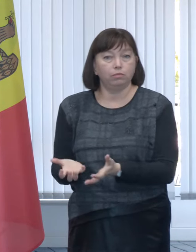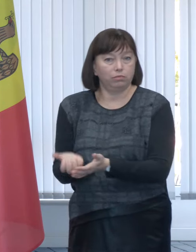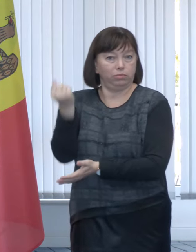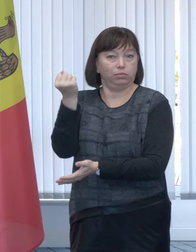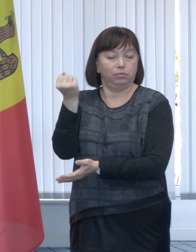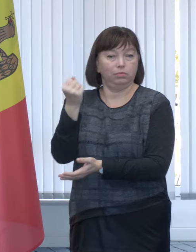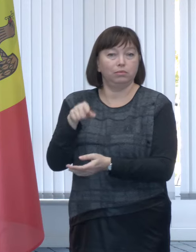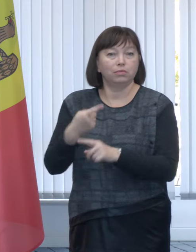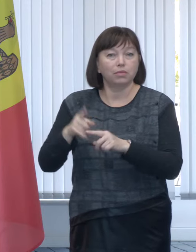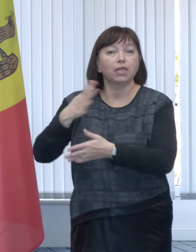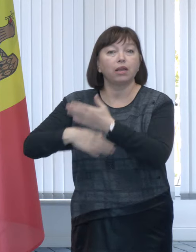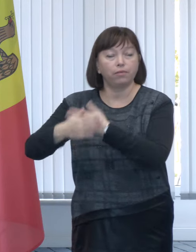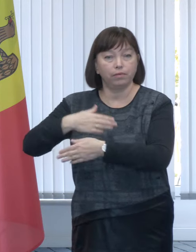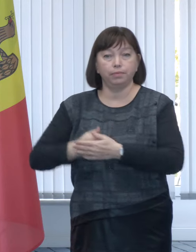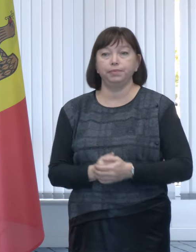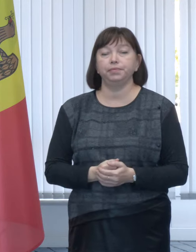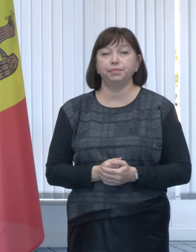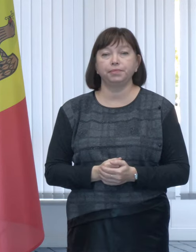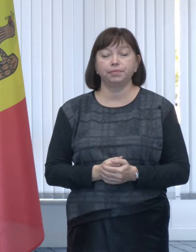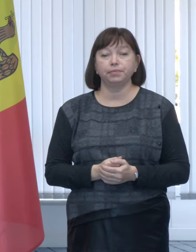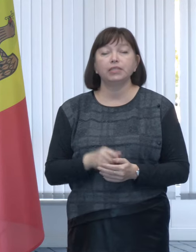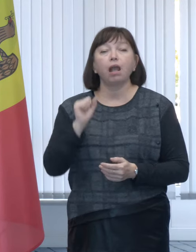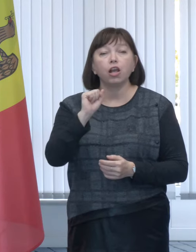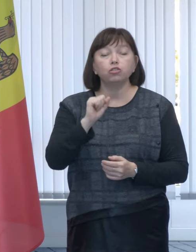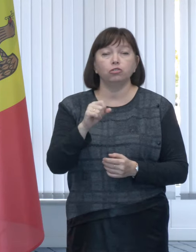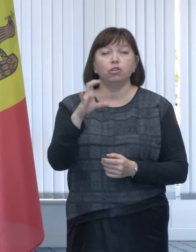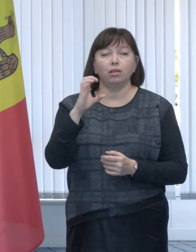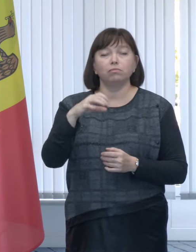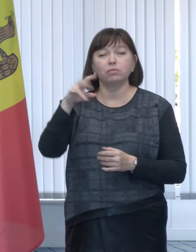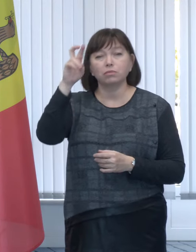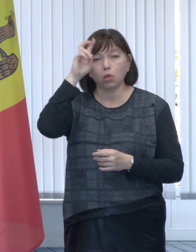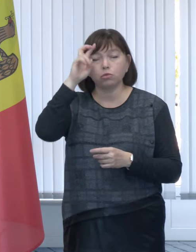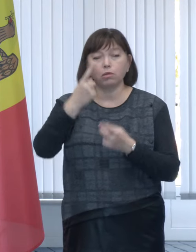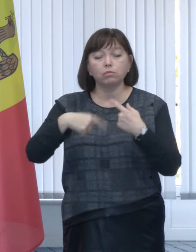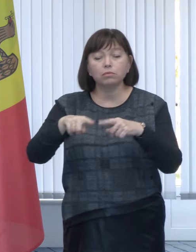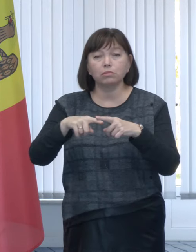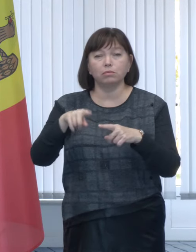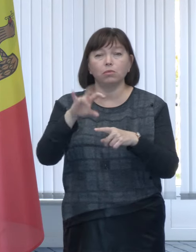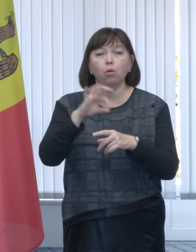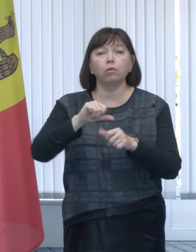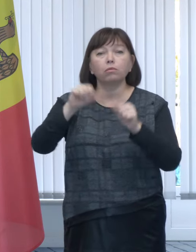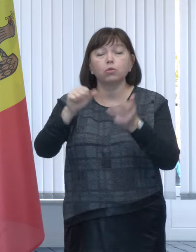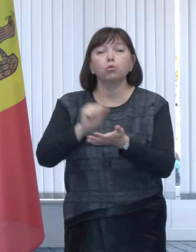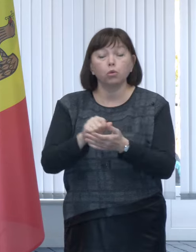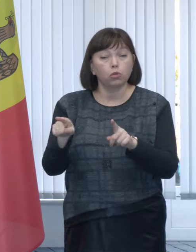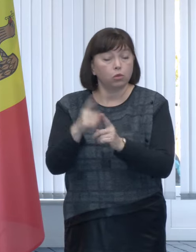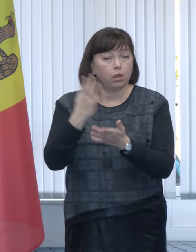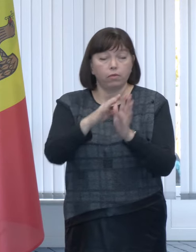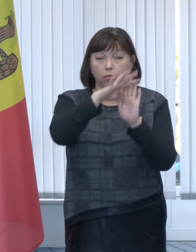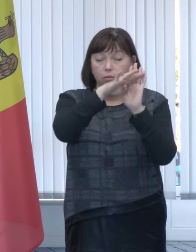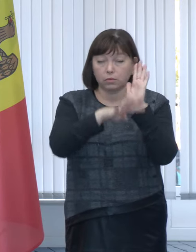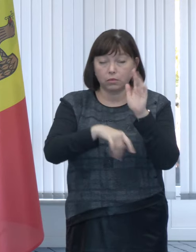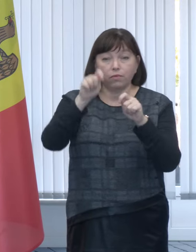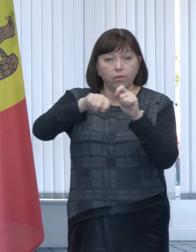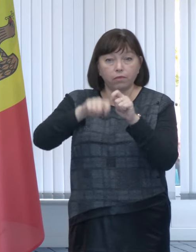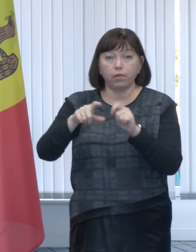la calcularea compensației. La Agenție Servicii Publice avem o listă lungă la fel de date pe care le verificăm pentru